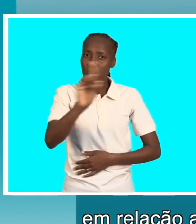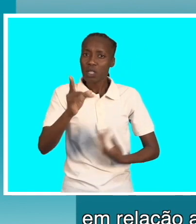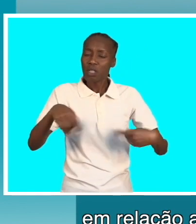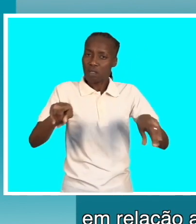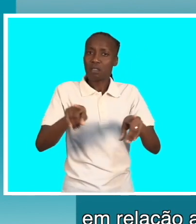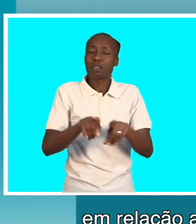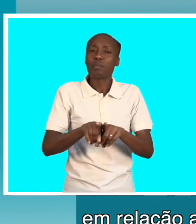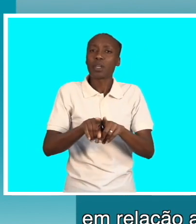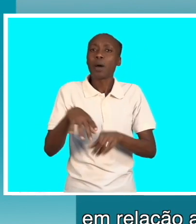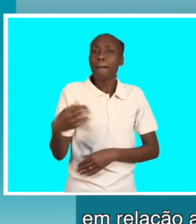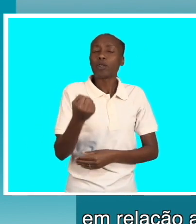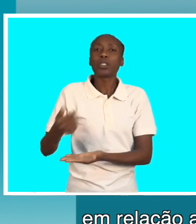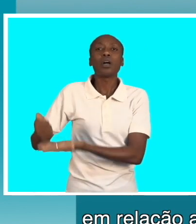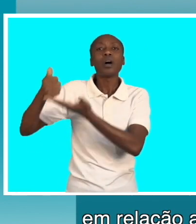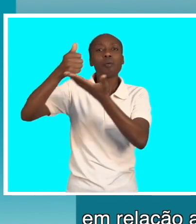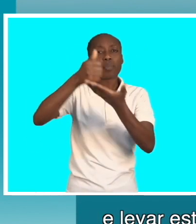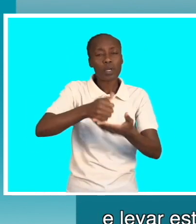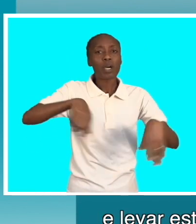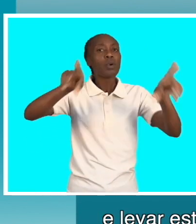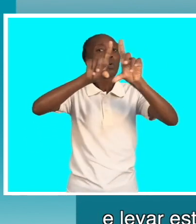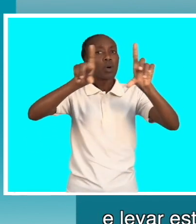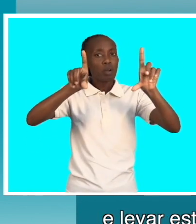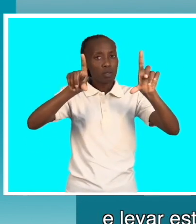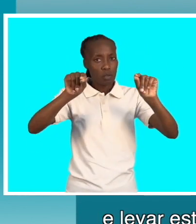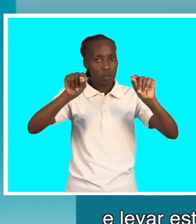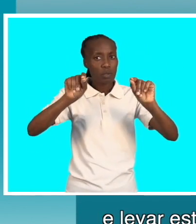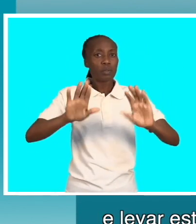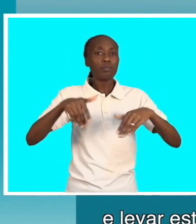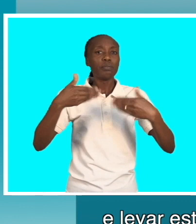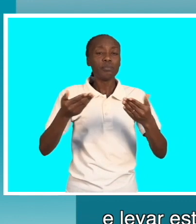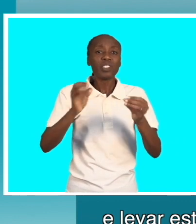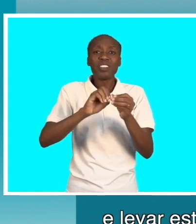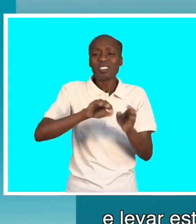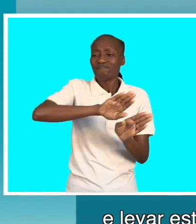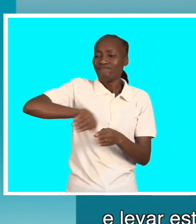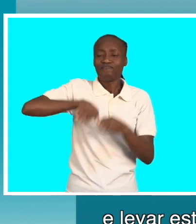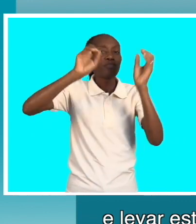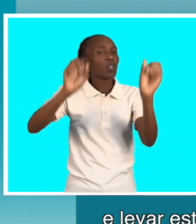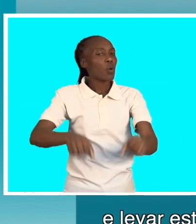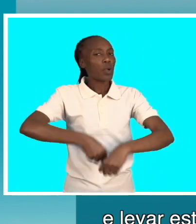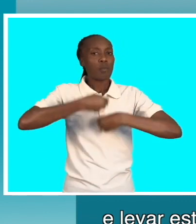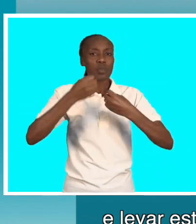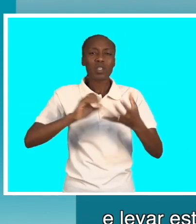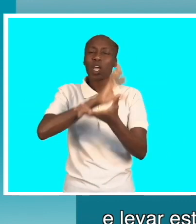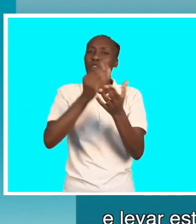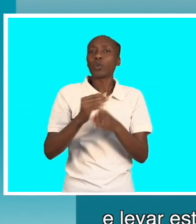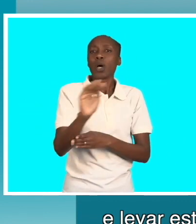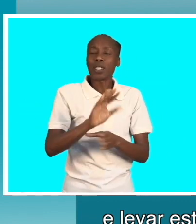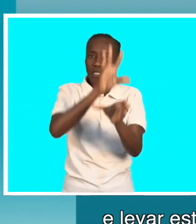a vida de pessoas com deficiências e que pode apoiar na questão de não